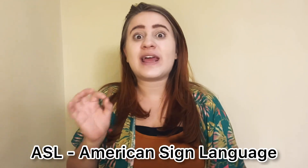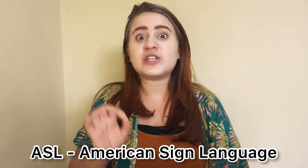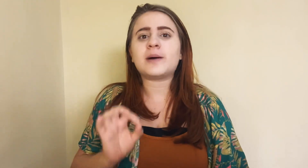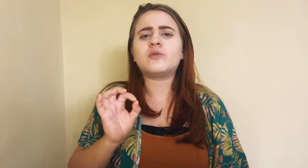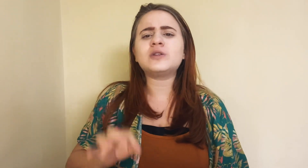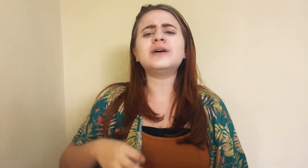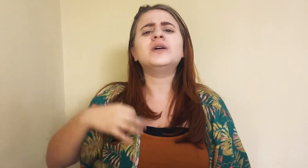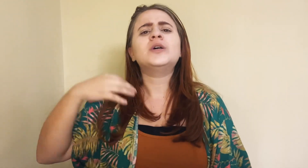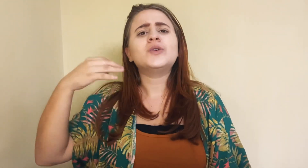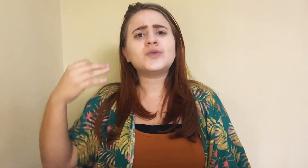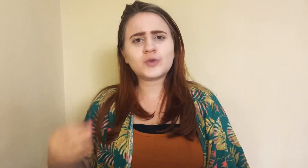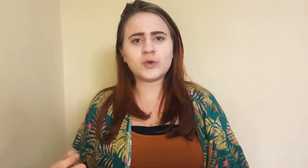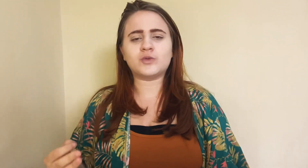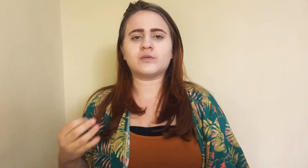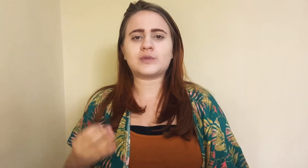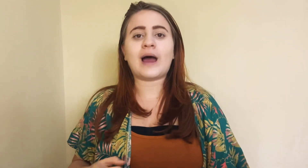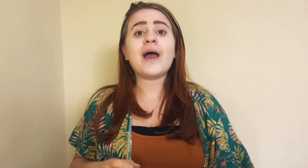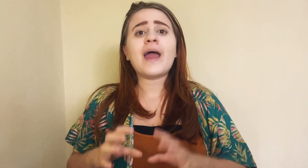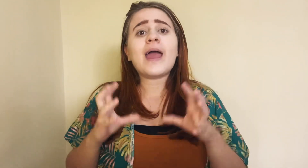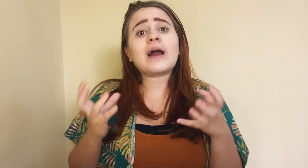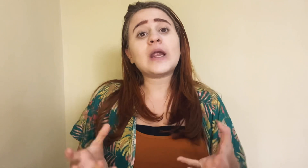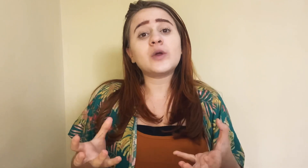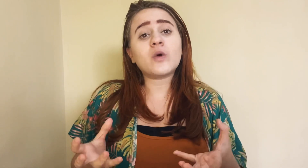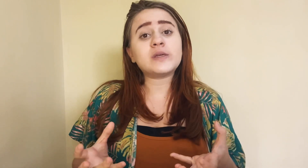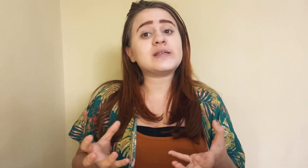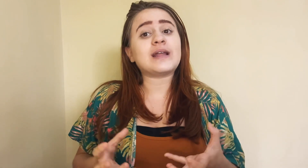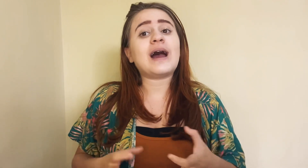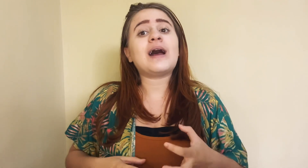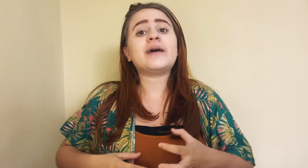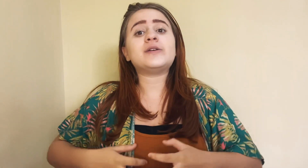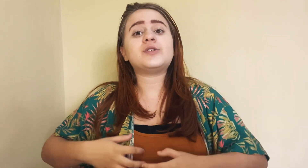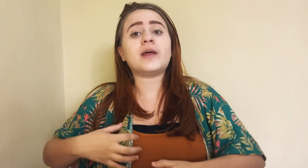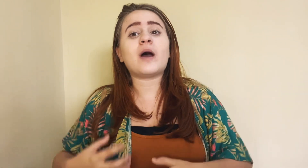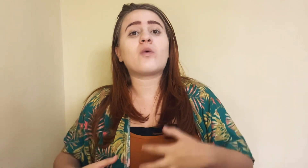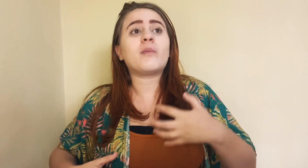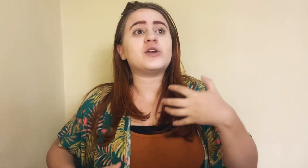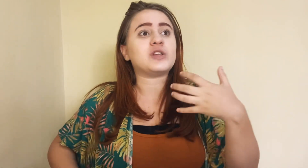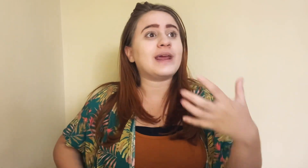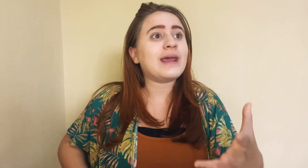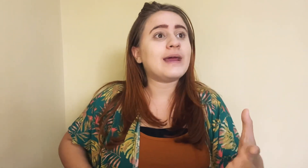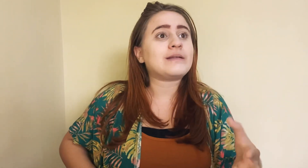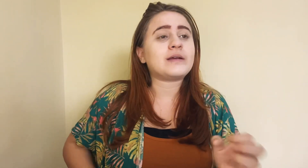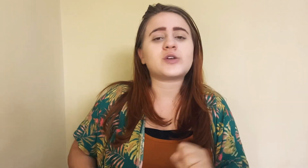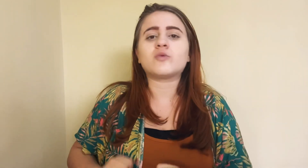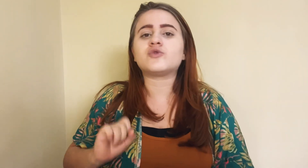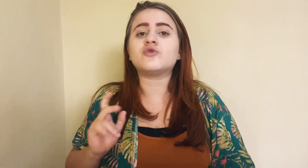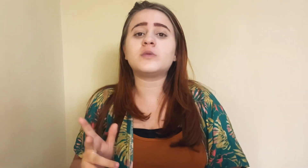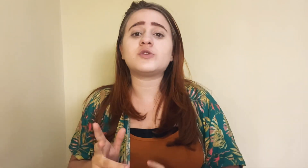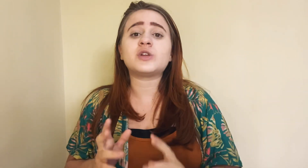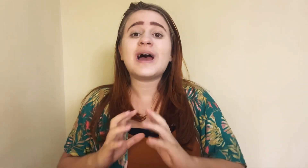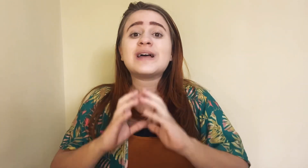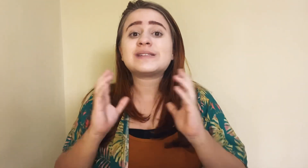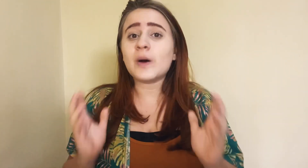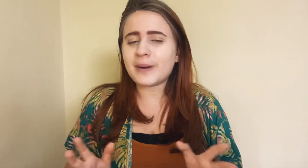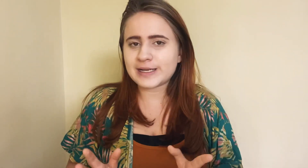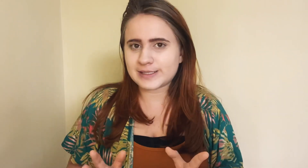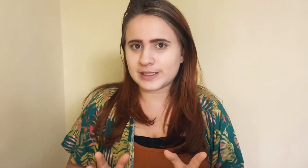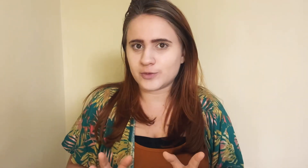aí já muda tudo, tá? É claro que alguns sinais, né? Algumas letras, alguns números são parecidos.